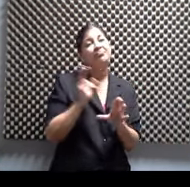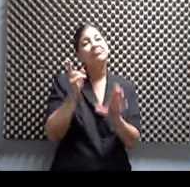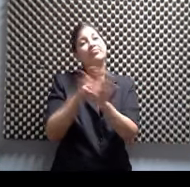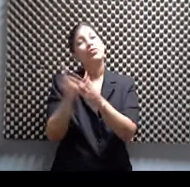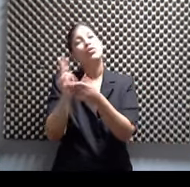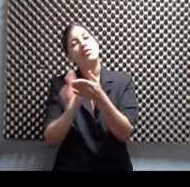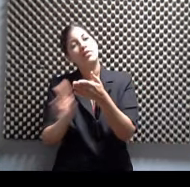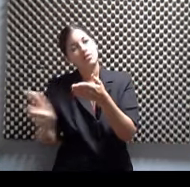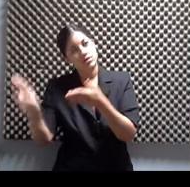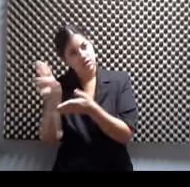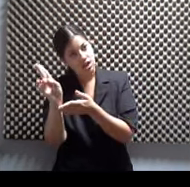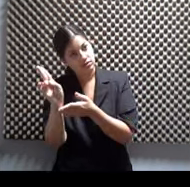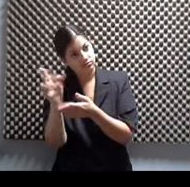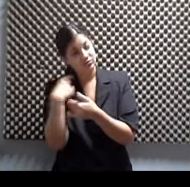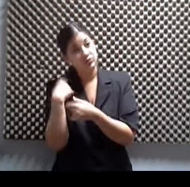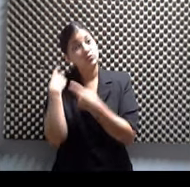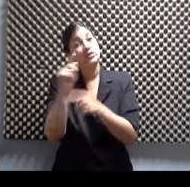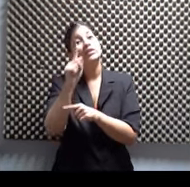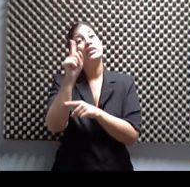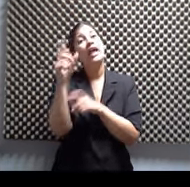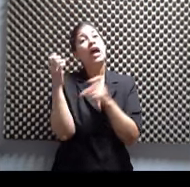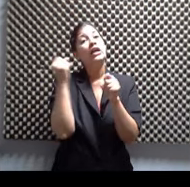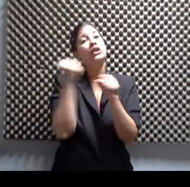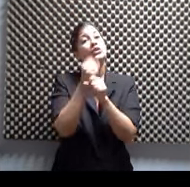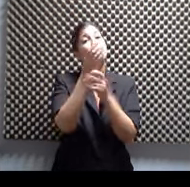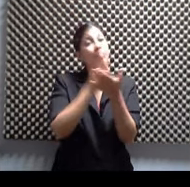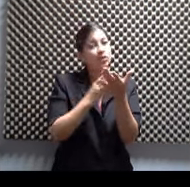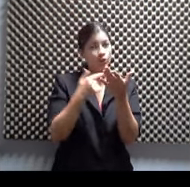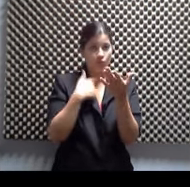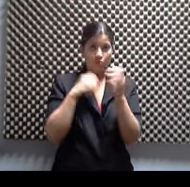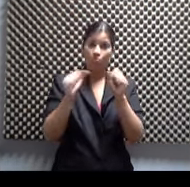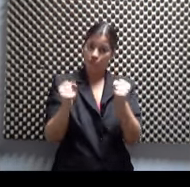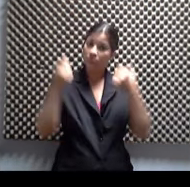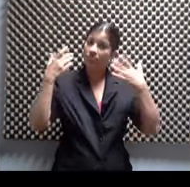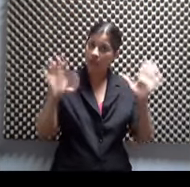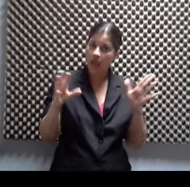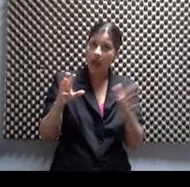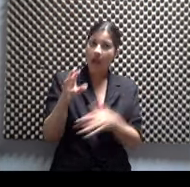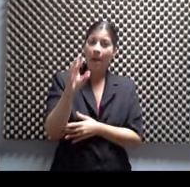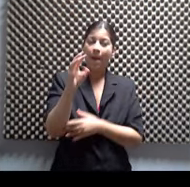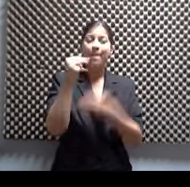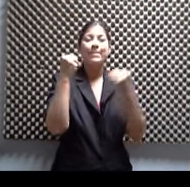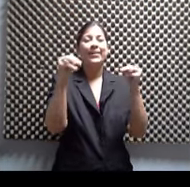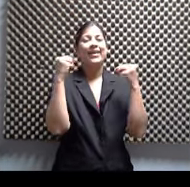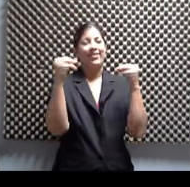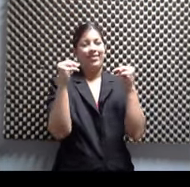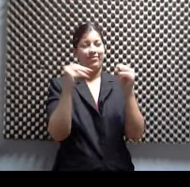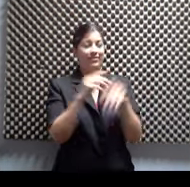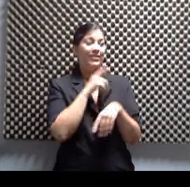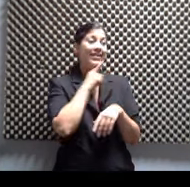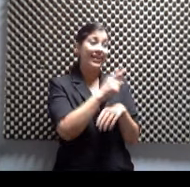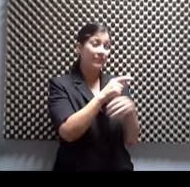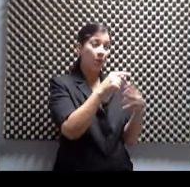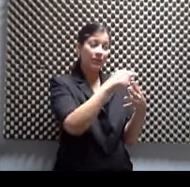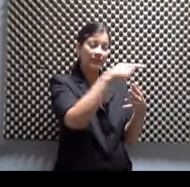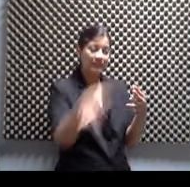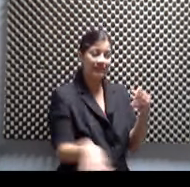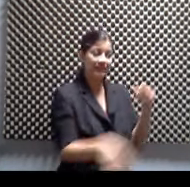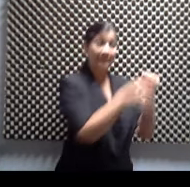logré en año y medio terminar el bachillerato en mercadeo. Que te faltó decirlo. Ok. Porque tú sabes que la